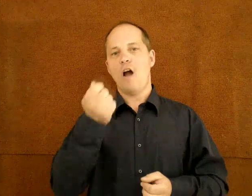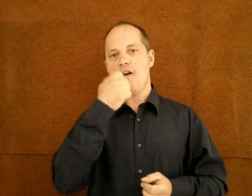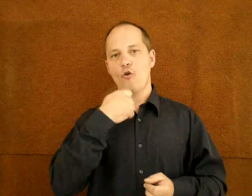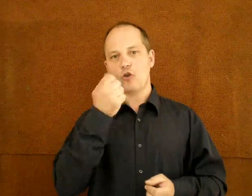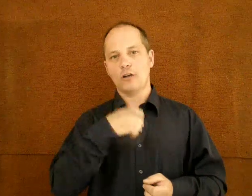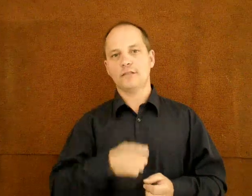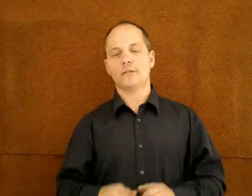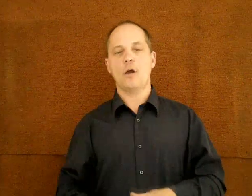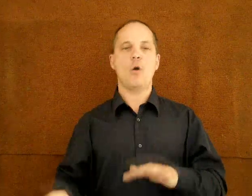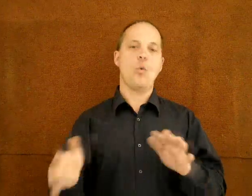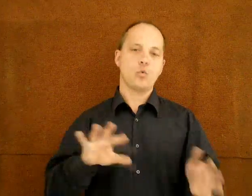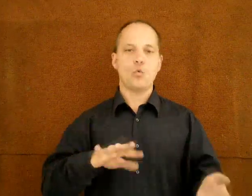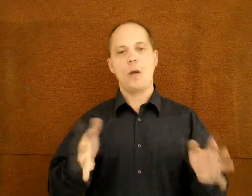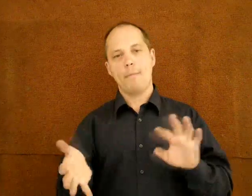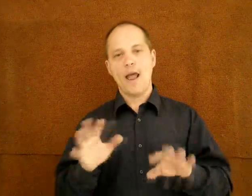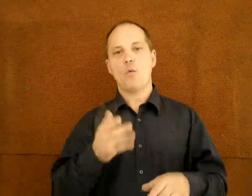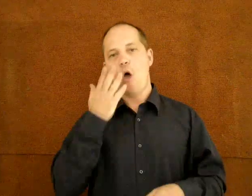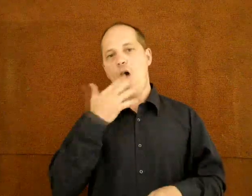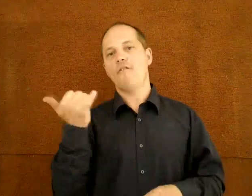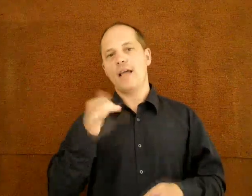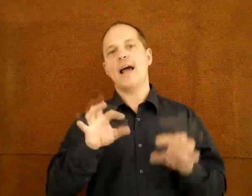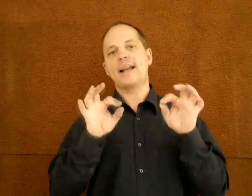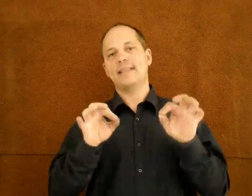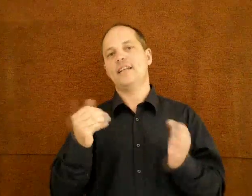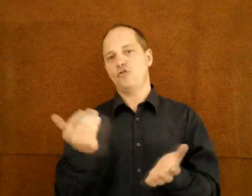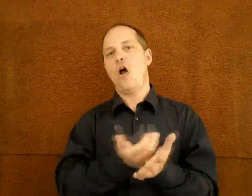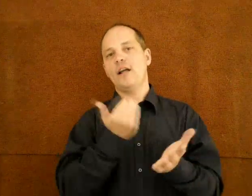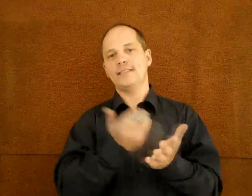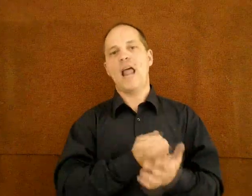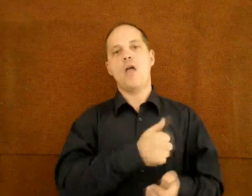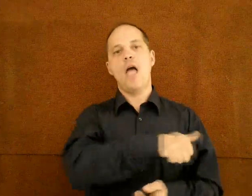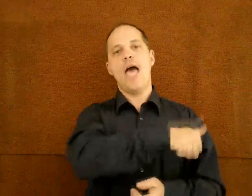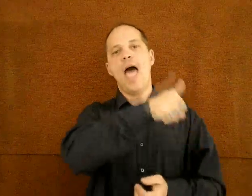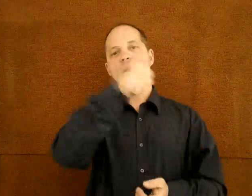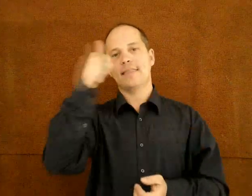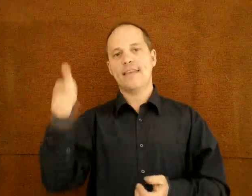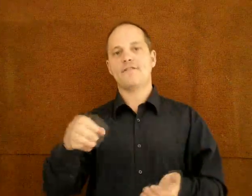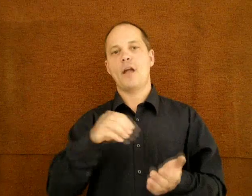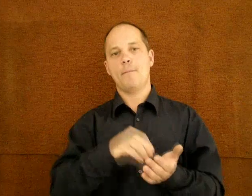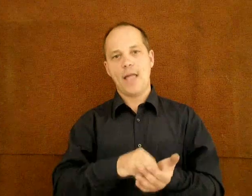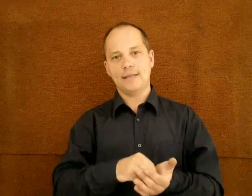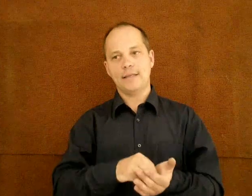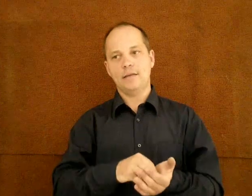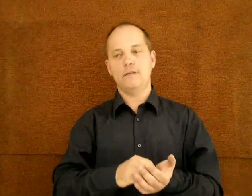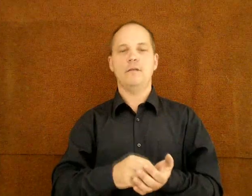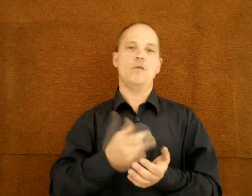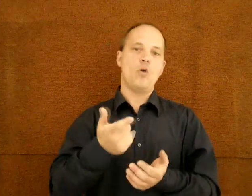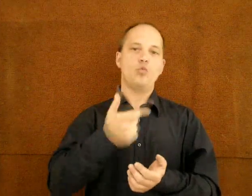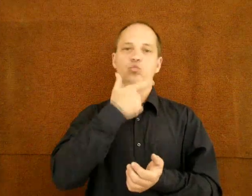Ez elég sok áramot fogyaszt. Körülbelül, ha valaki rendesen használja,